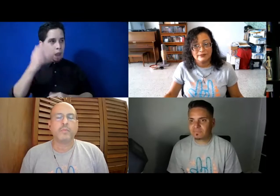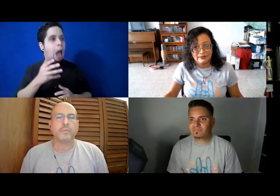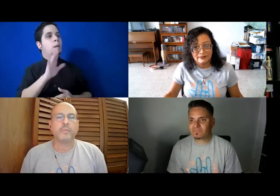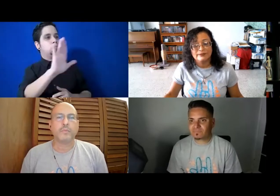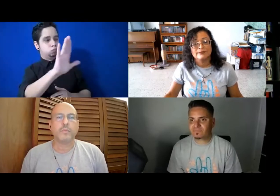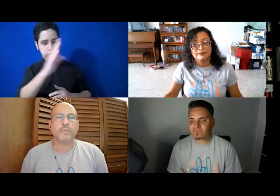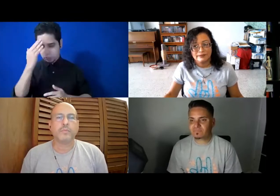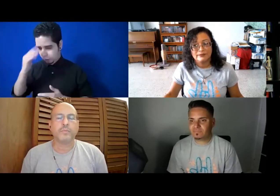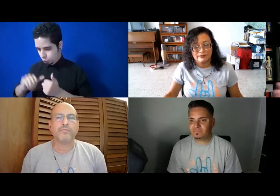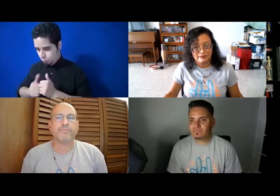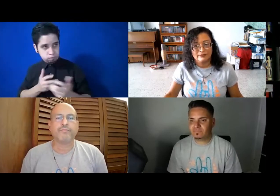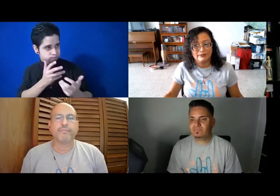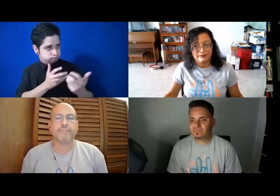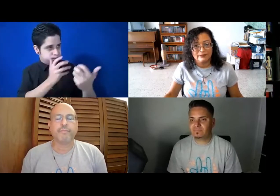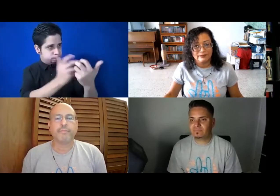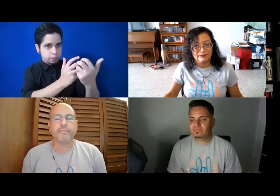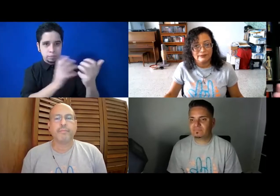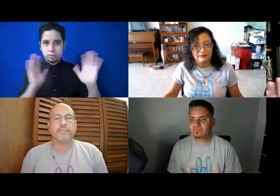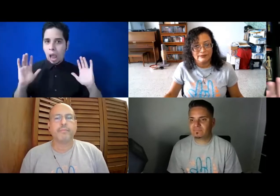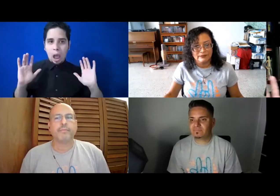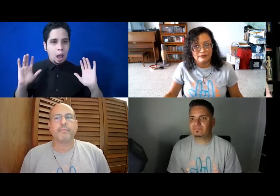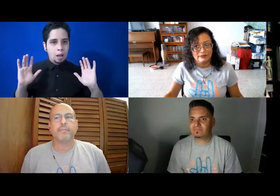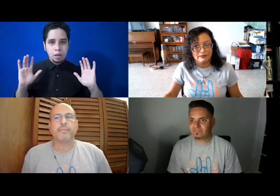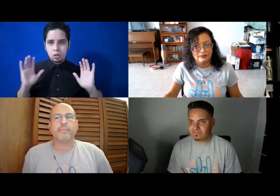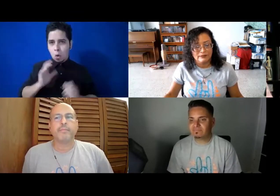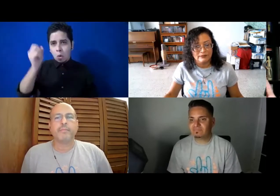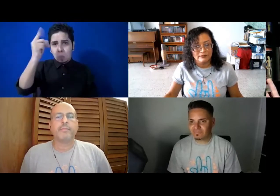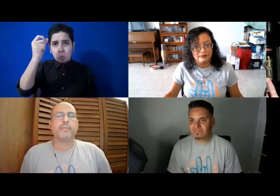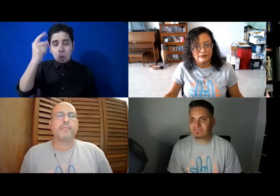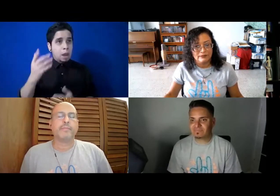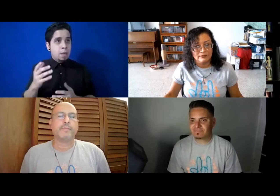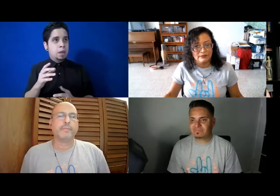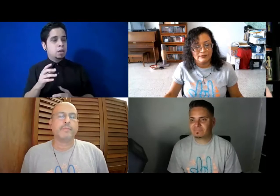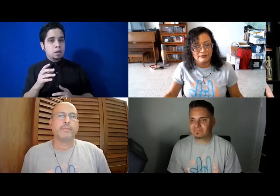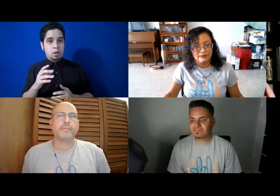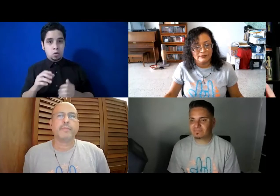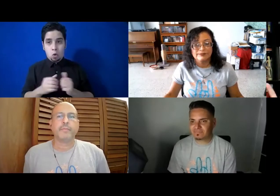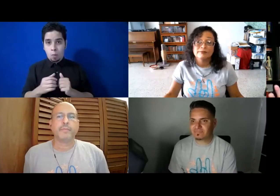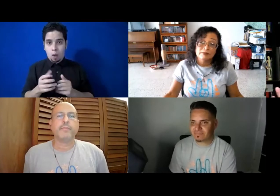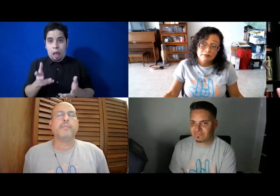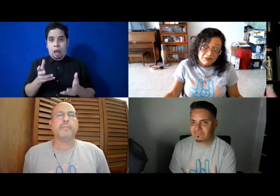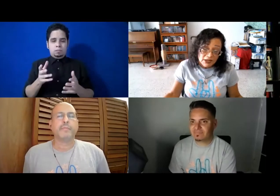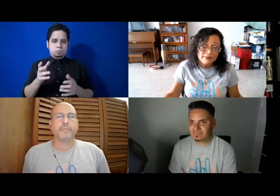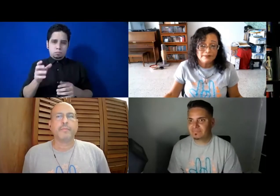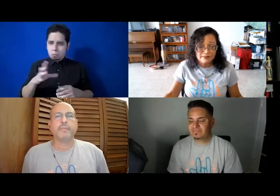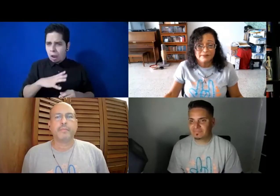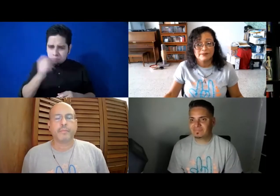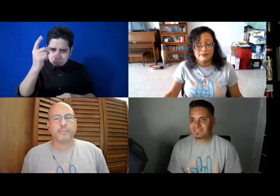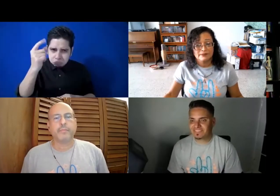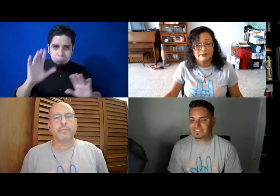correr? ¿entiendes? Yo puedo entender que no podemos saber cómo reaccionar, ¿verdad? Pero tenemos que exponernos,